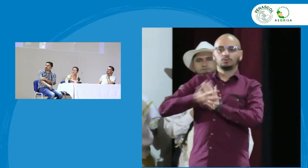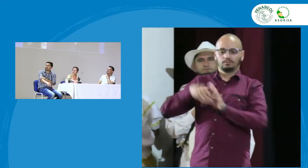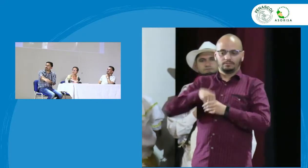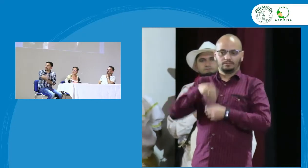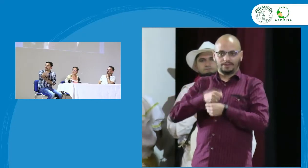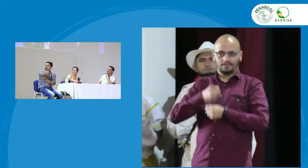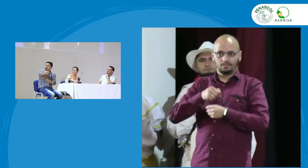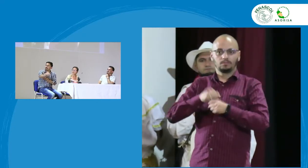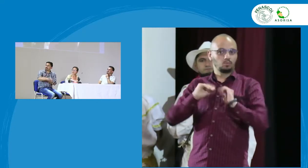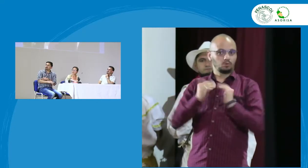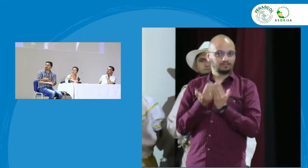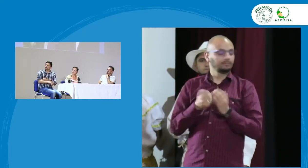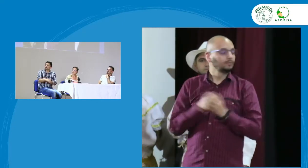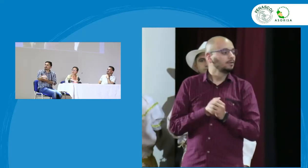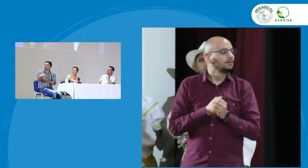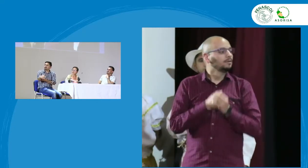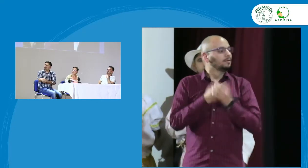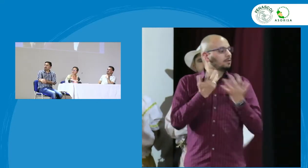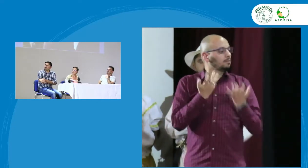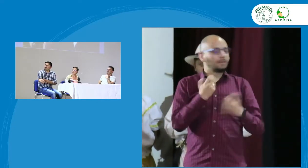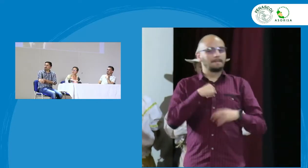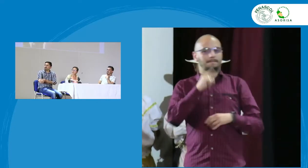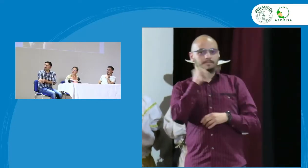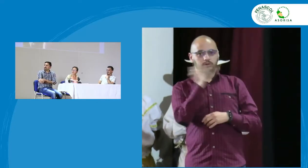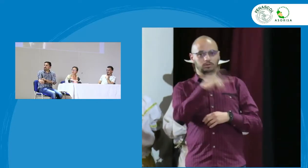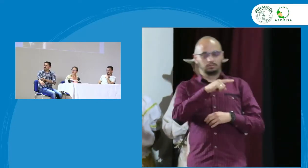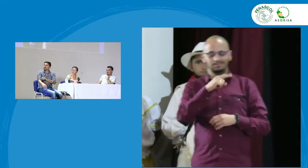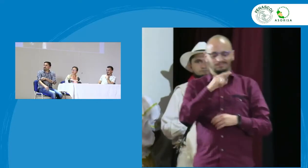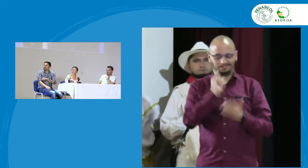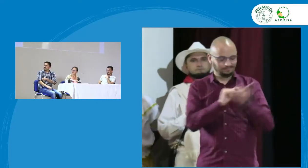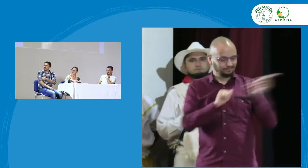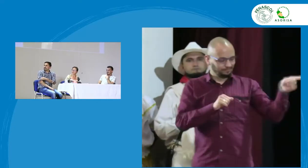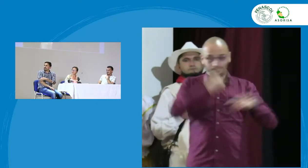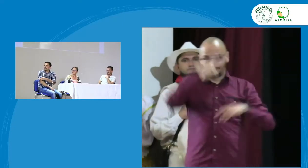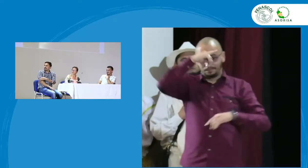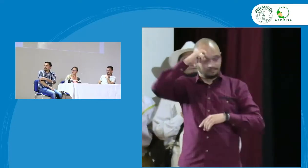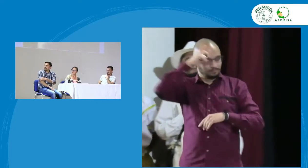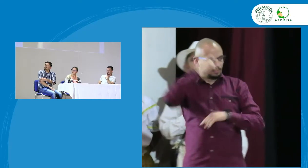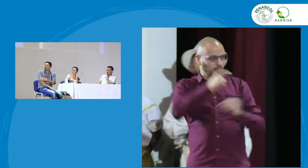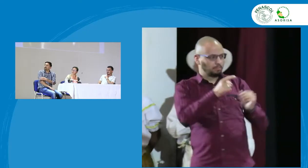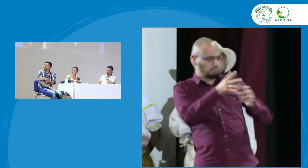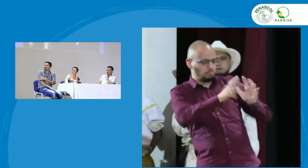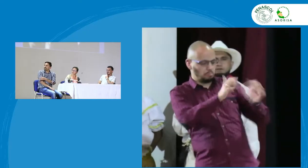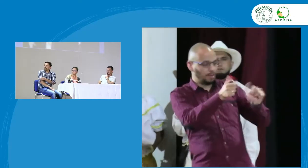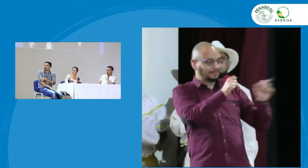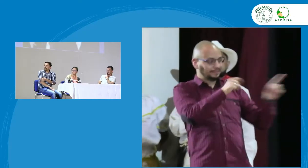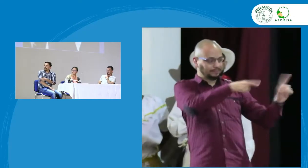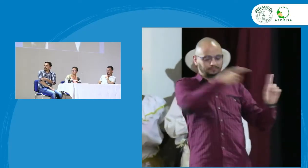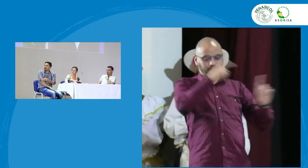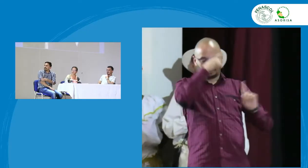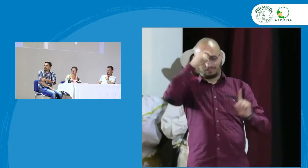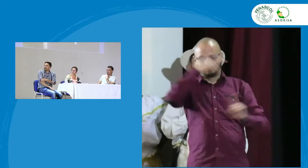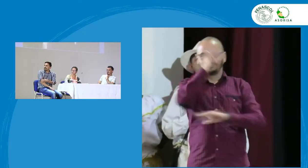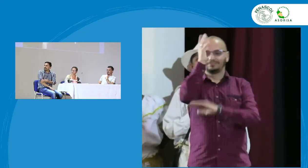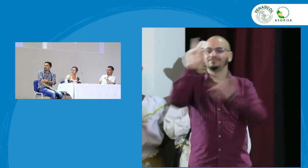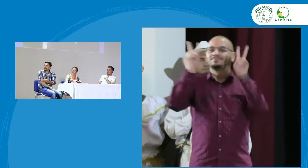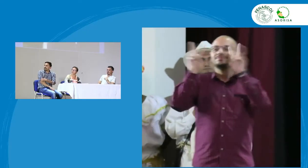es Andrés soy modelo lingüístico trabajo en la institución educativa mi pregunta es puntualmente a Giovanni en